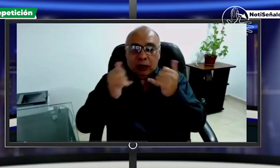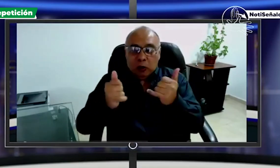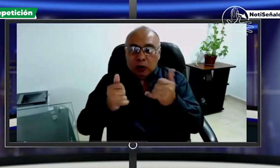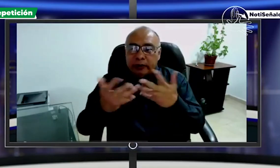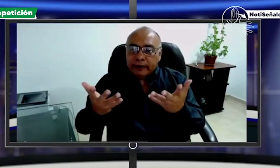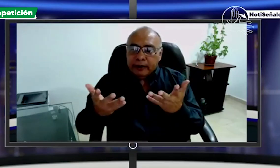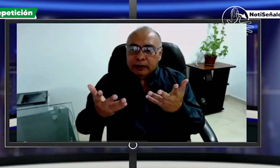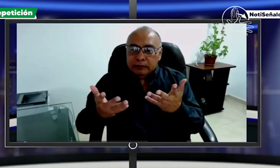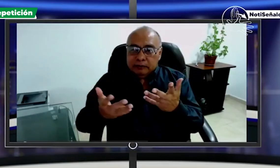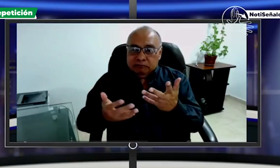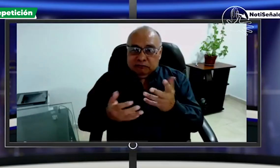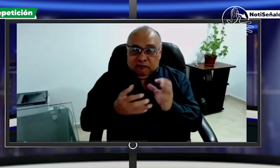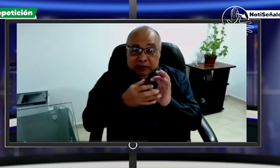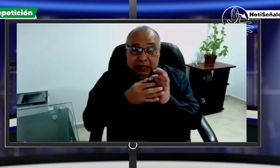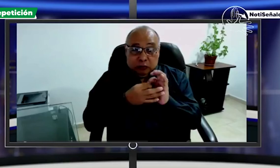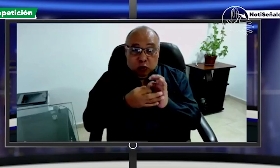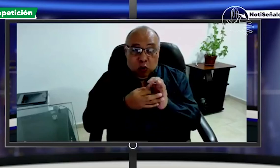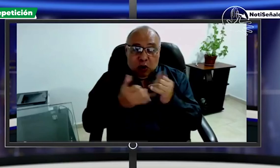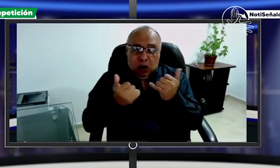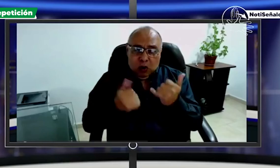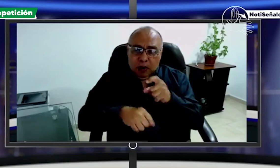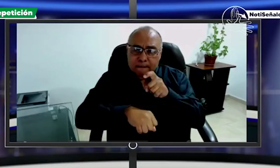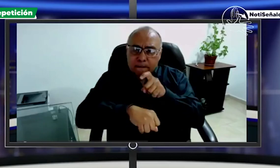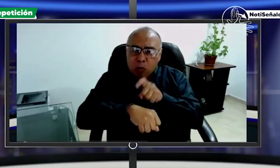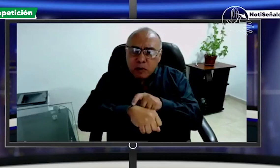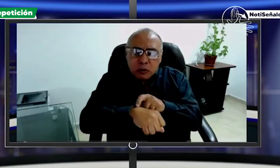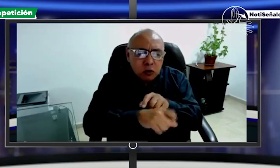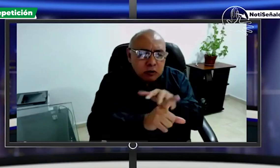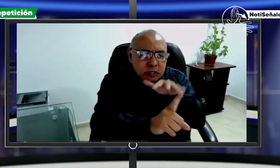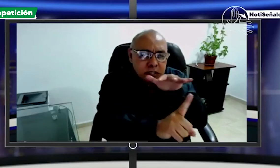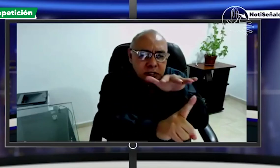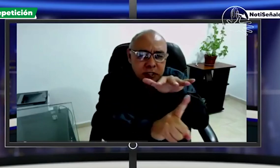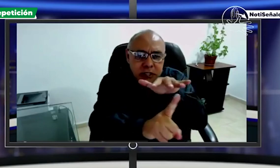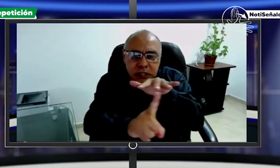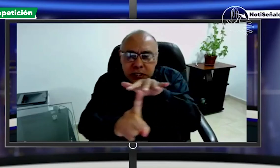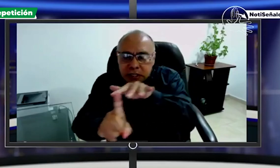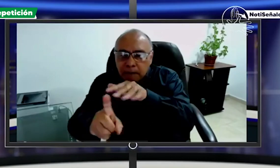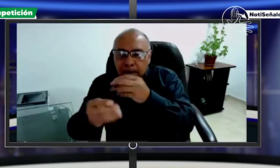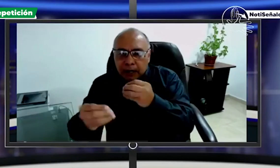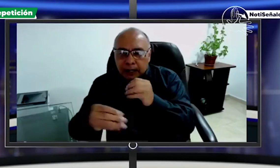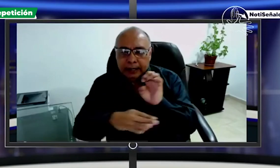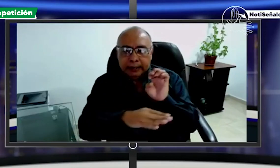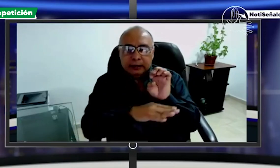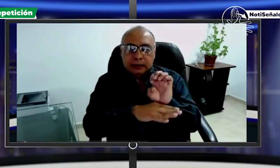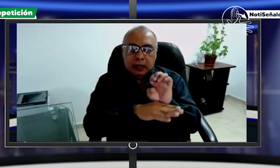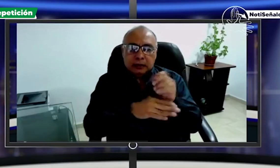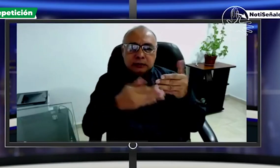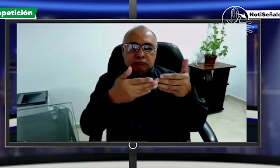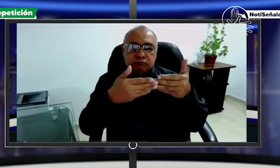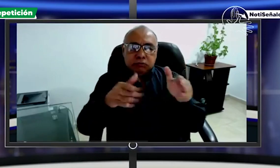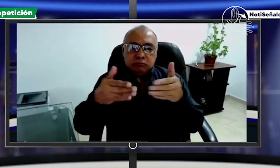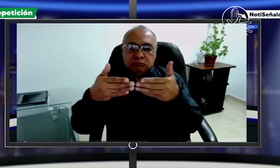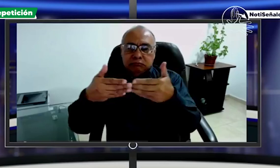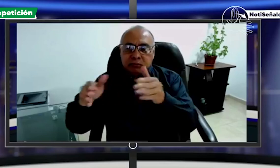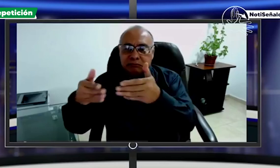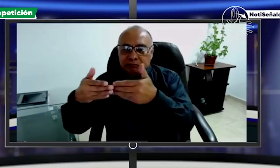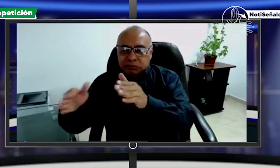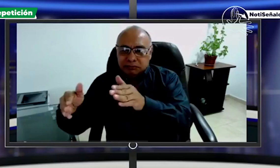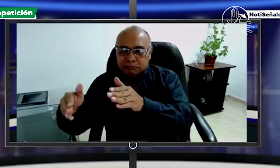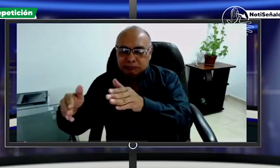para la comunidad sorda para que todos la podamos conocer y que en los momentos en los que hagamos nosotros incidencia